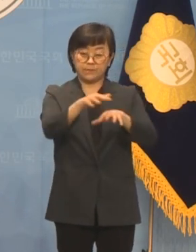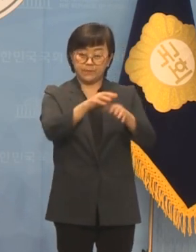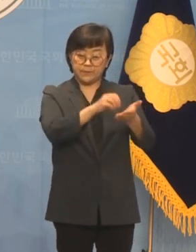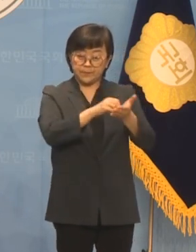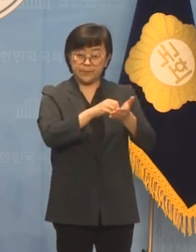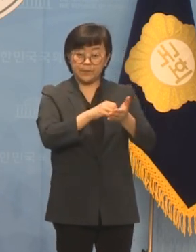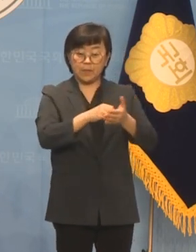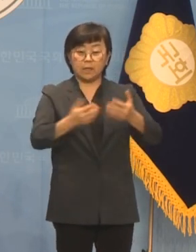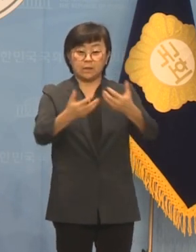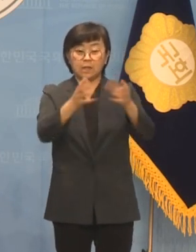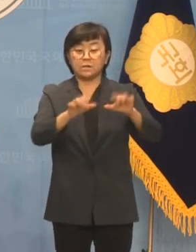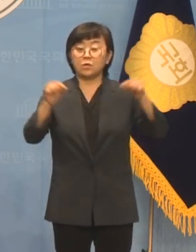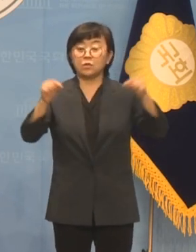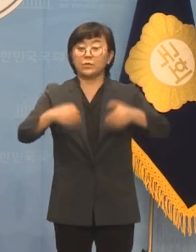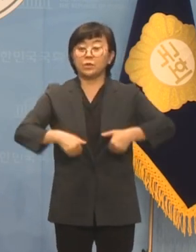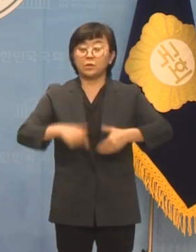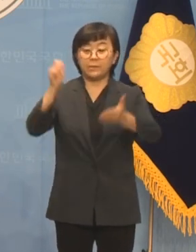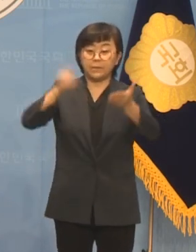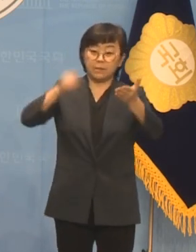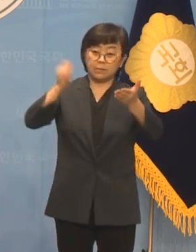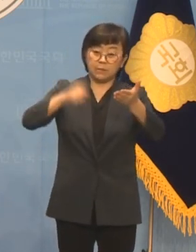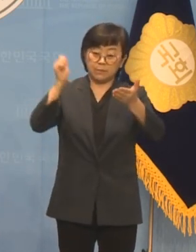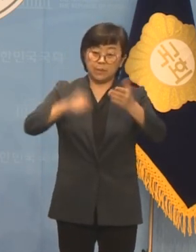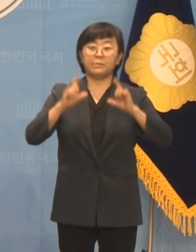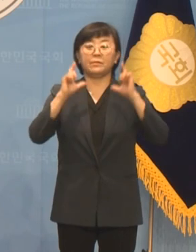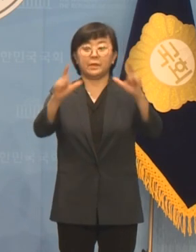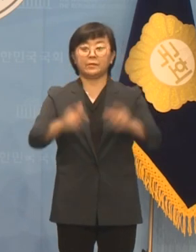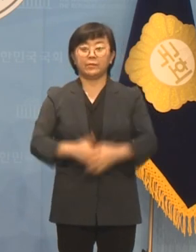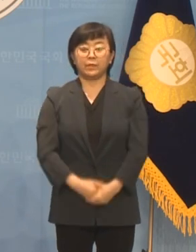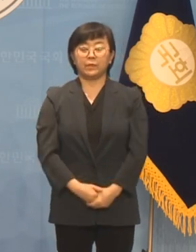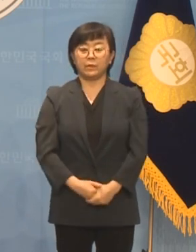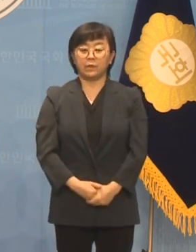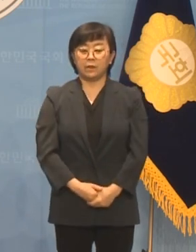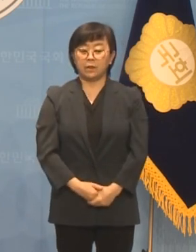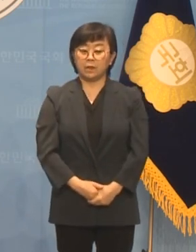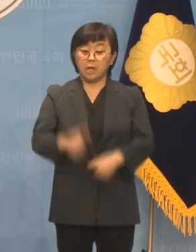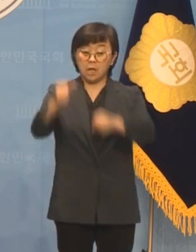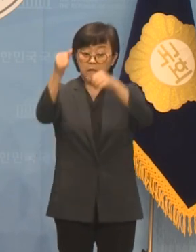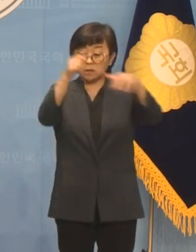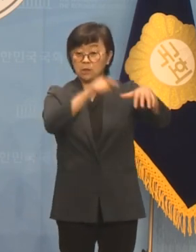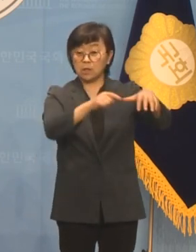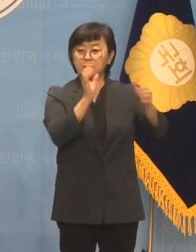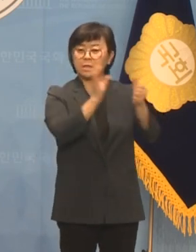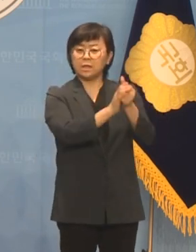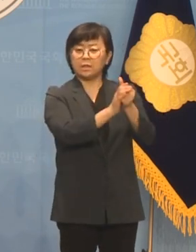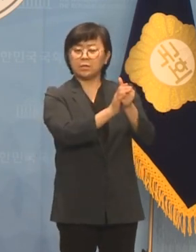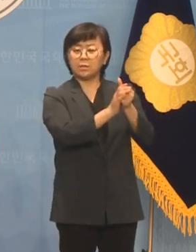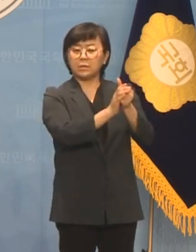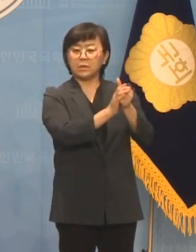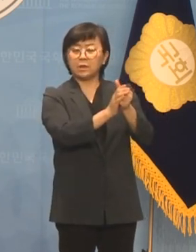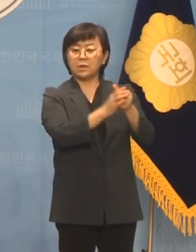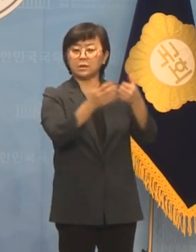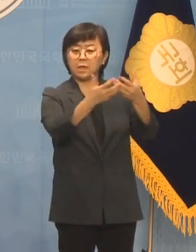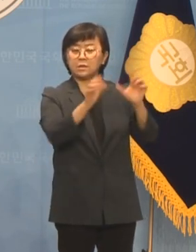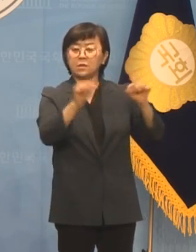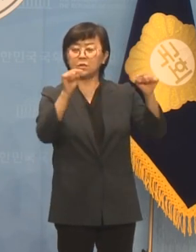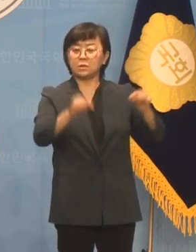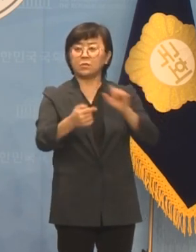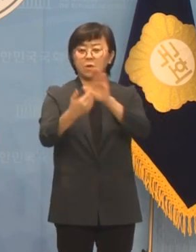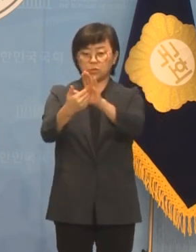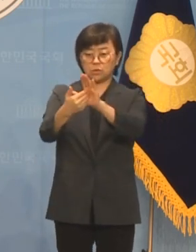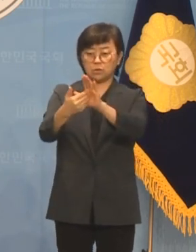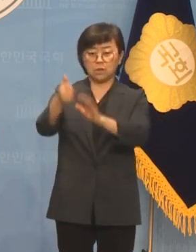단체 교섭해야 한다는 판결을 냈습니다 그간 하청의 책임을 떠넘기고 단체 교섭을 거부해온